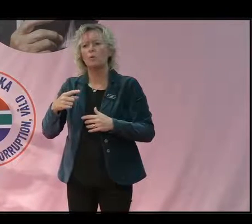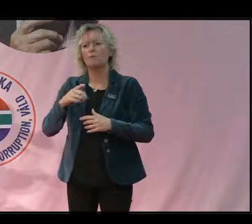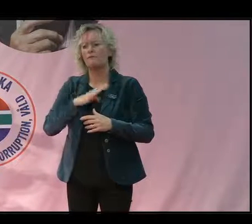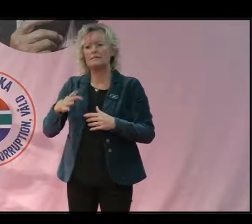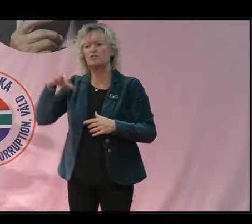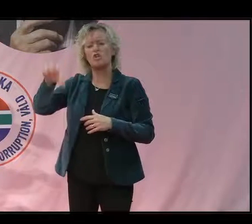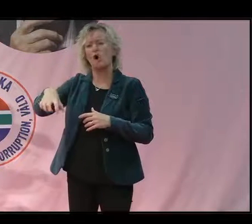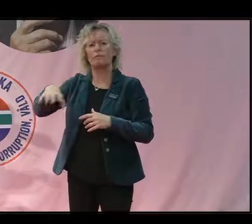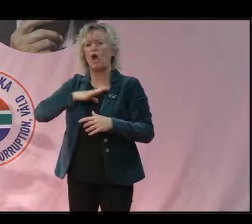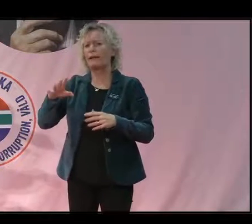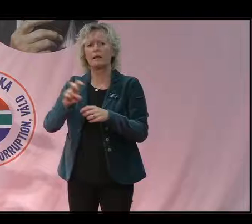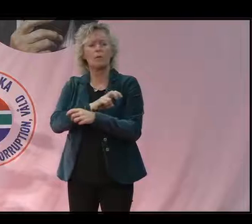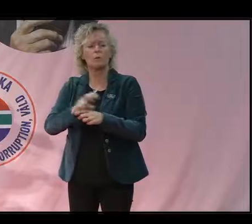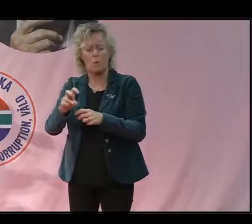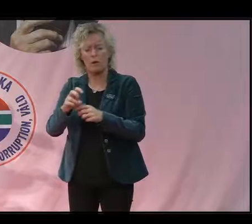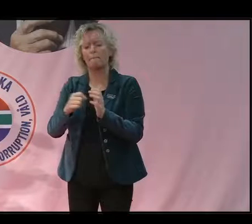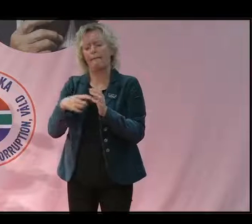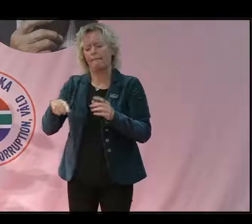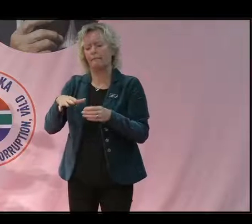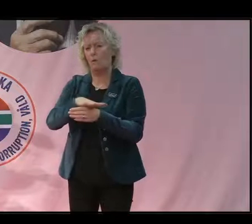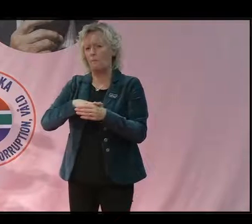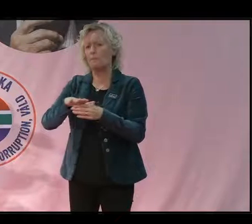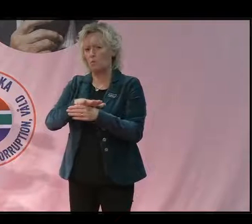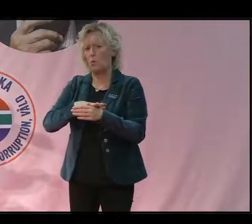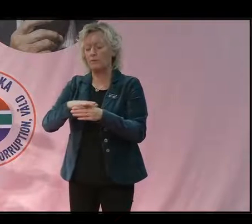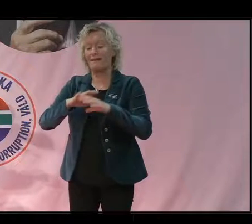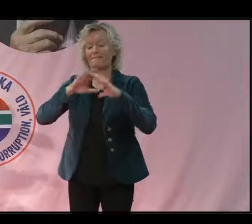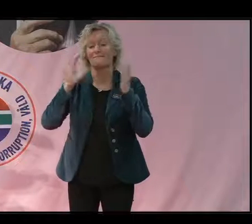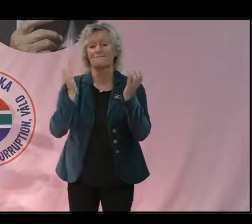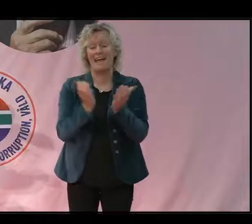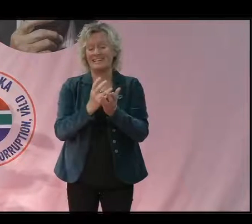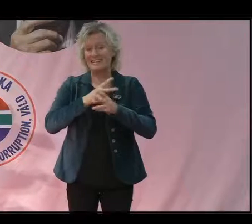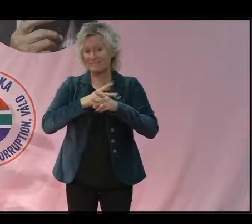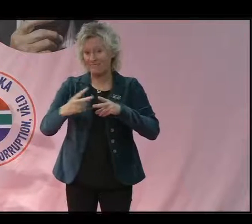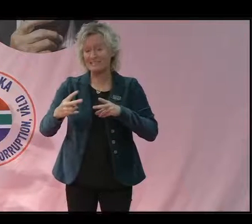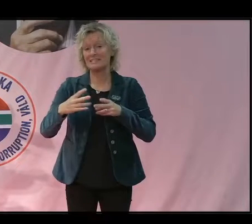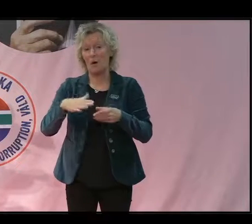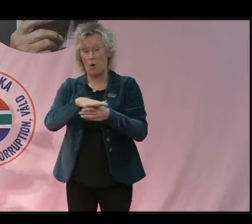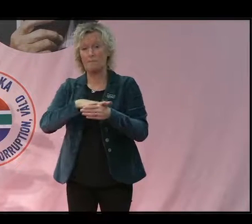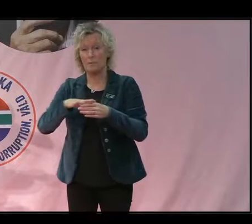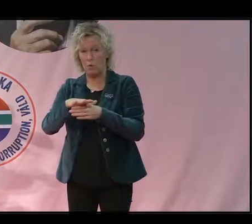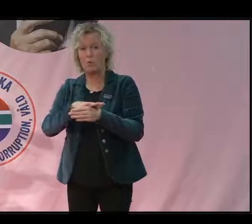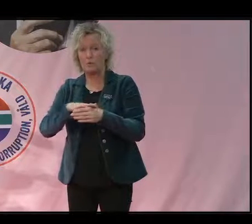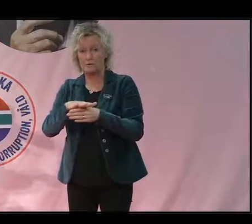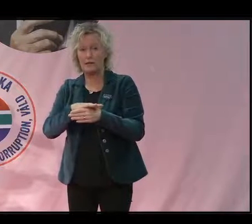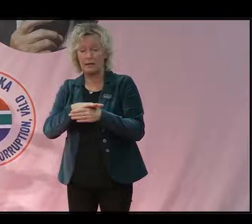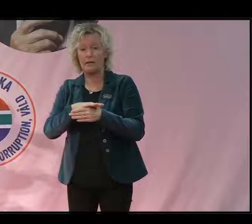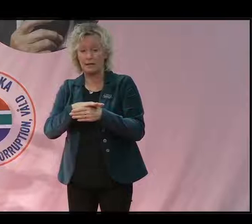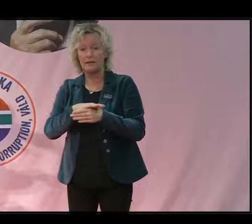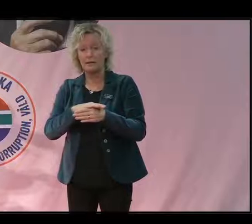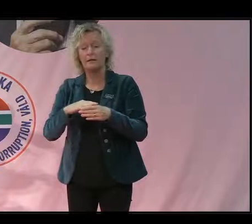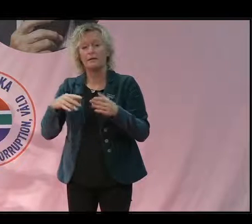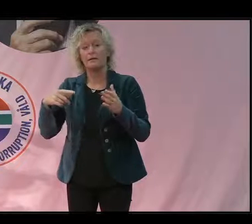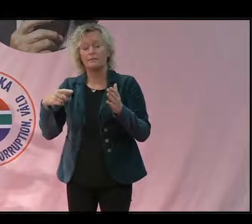närvaro. Det gör att de här områdena är världens värsta områden för att förfölja sig